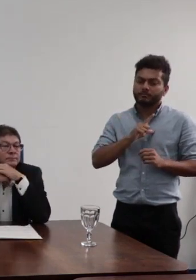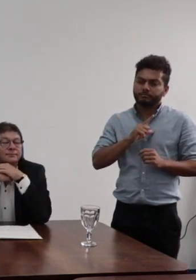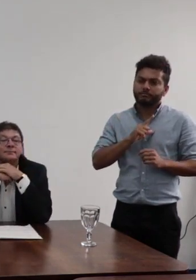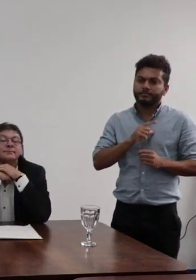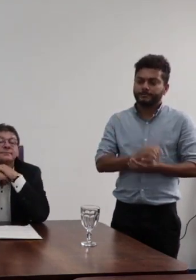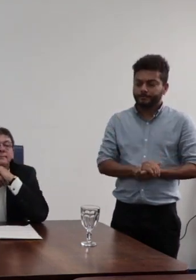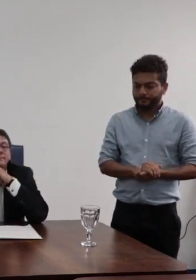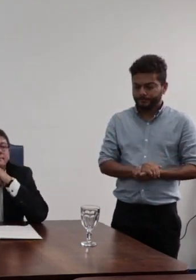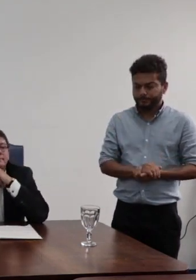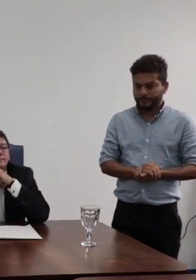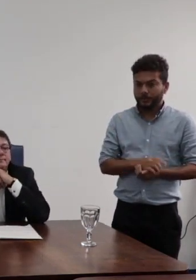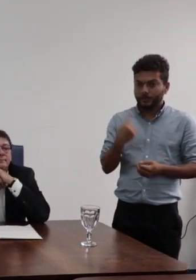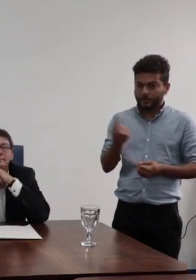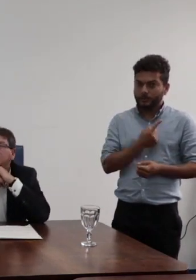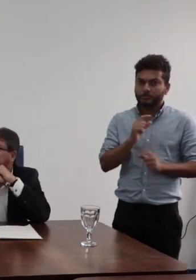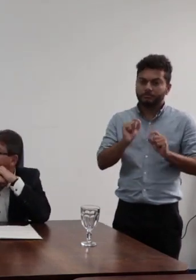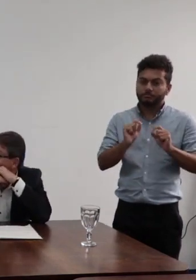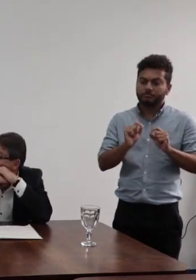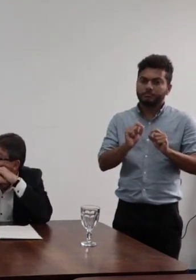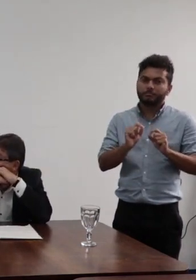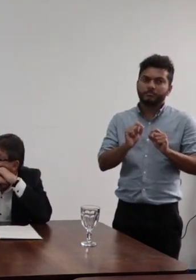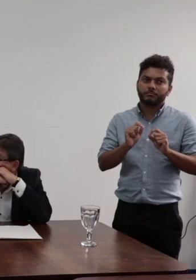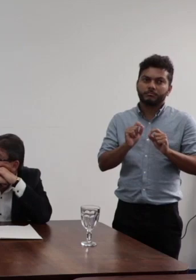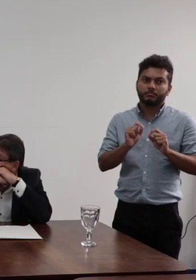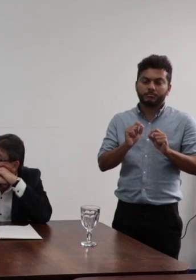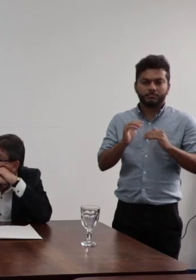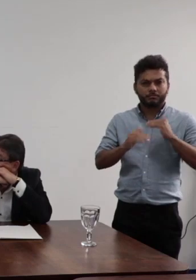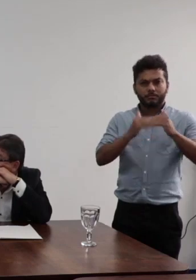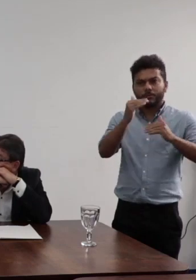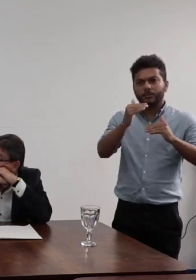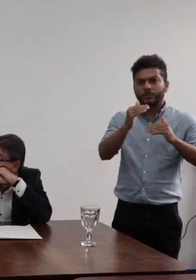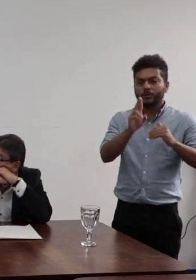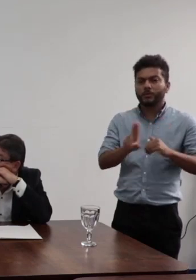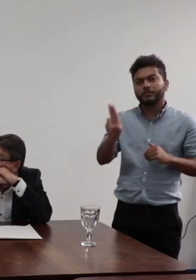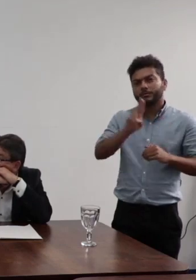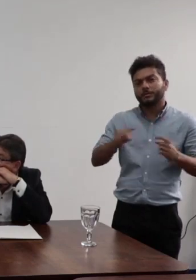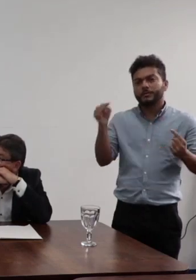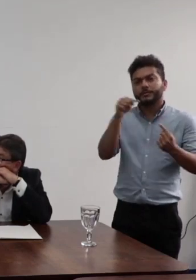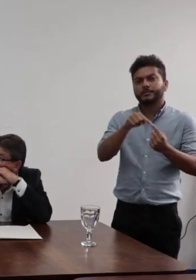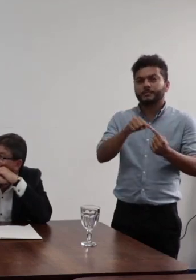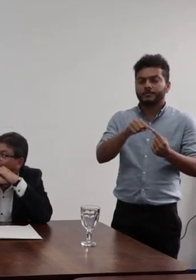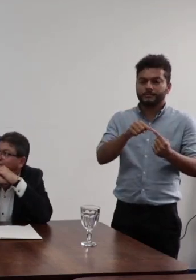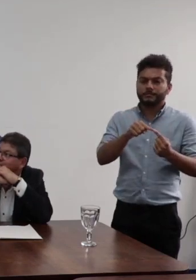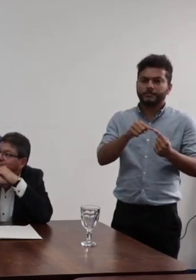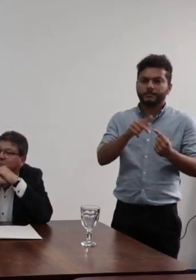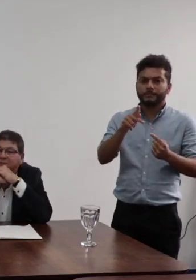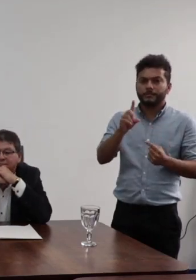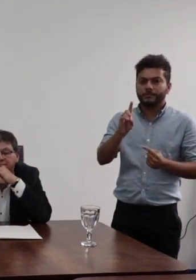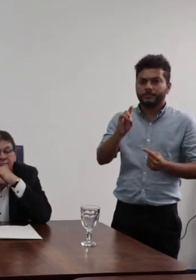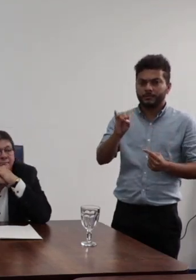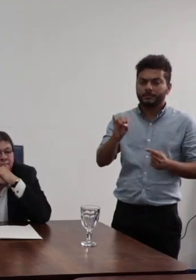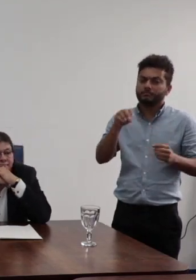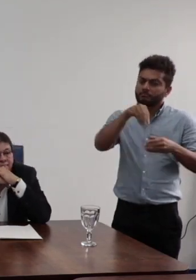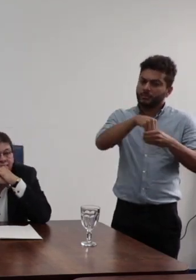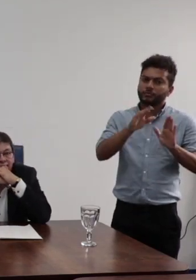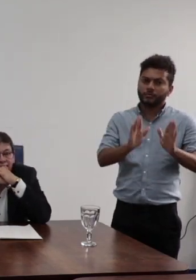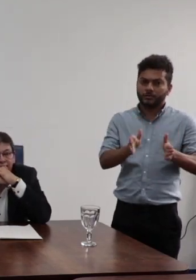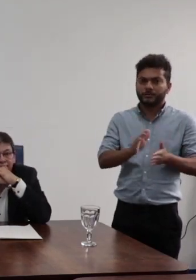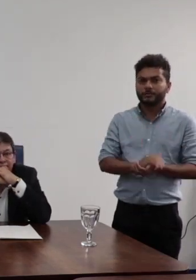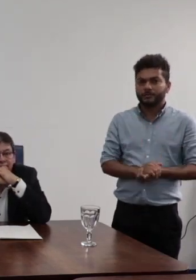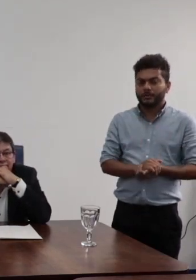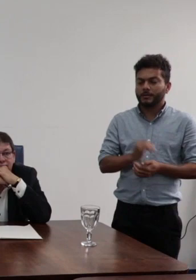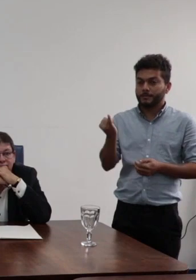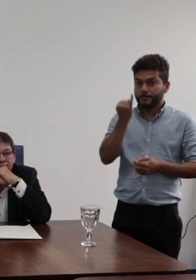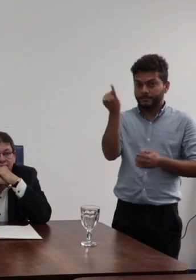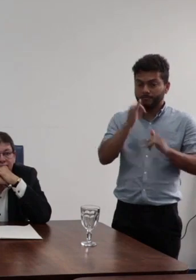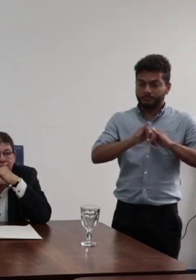construído em cima dos objetivos que o PDI trazia. Então, é importante fazer essa